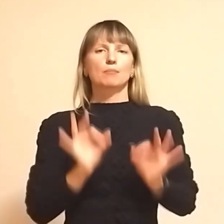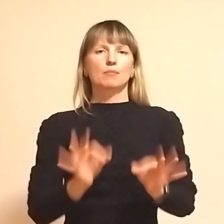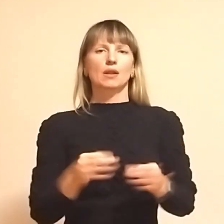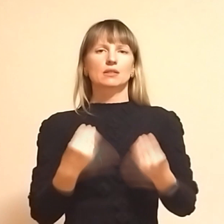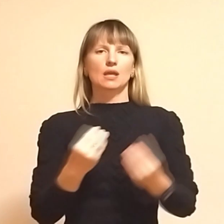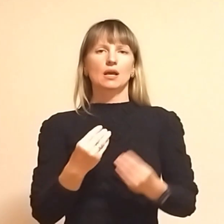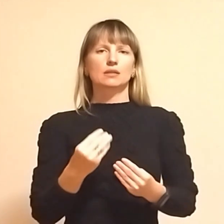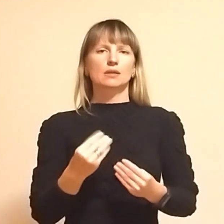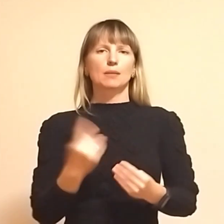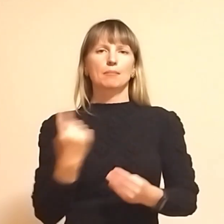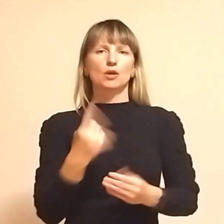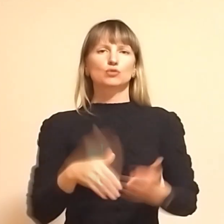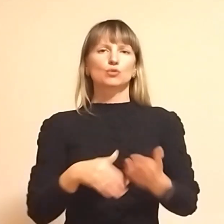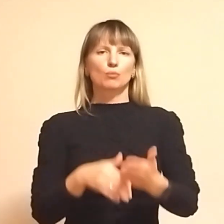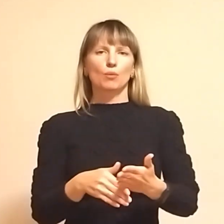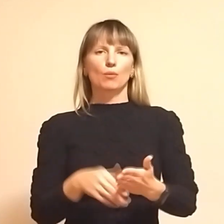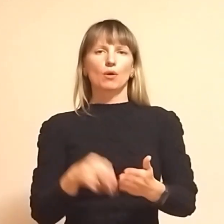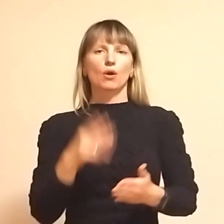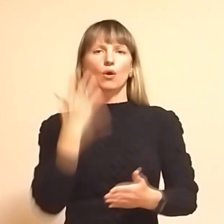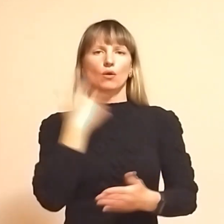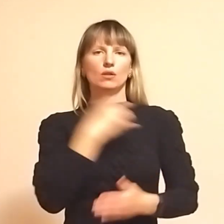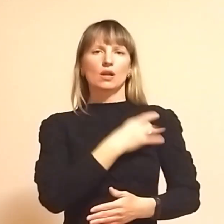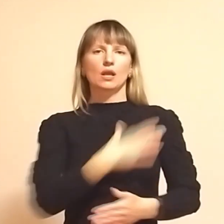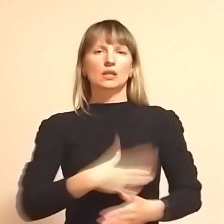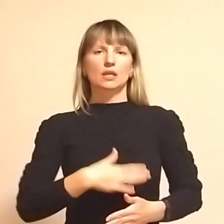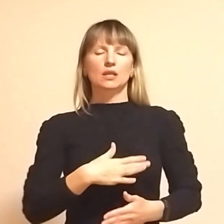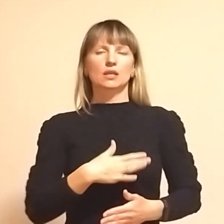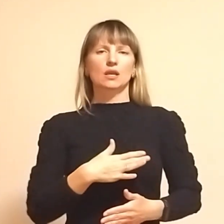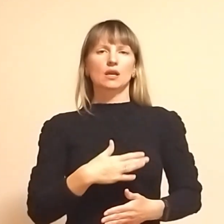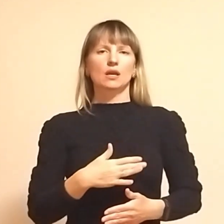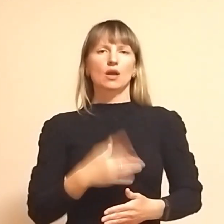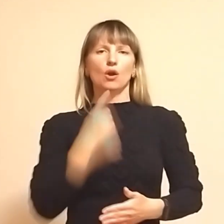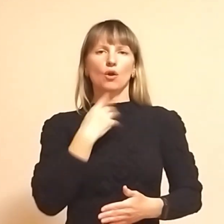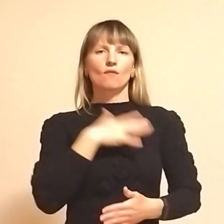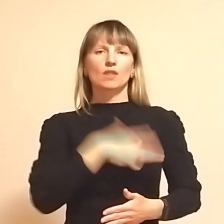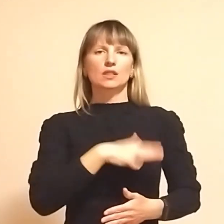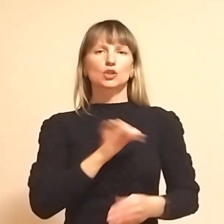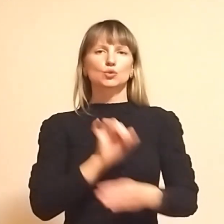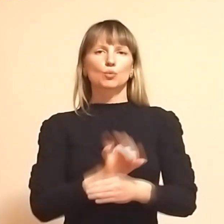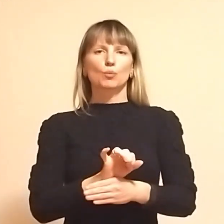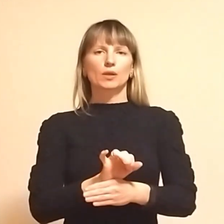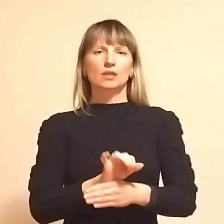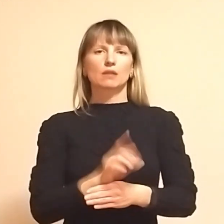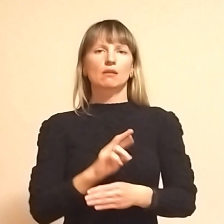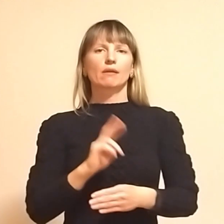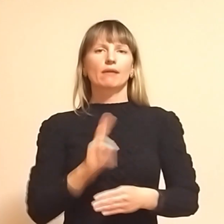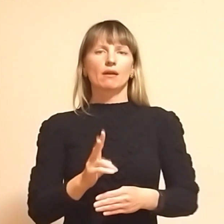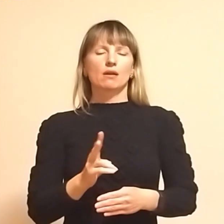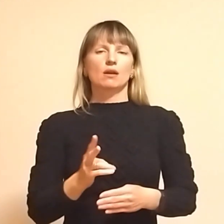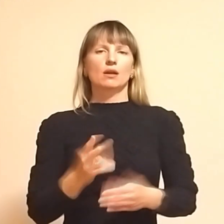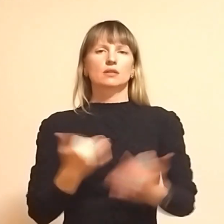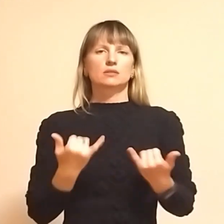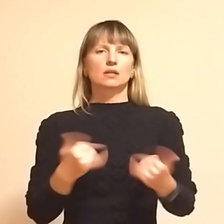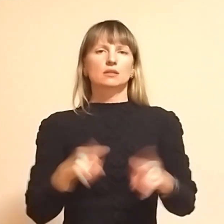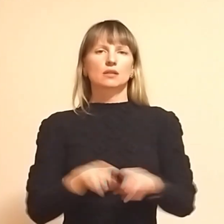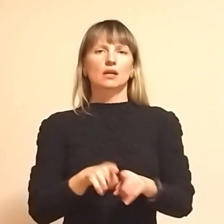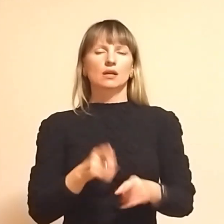додати перего допомогу при раніння, як кровотечу зупинити? Зараз таке твориться, що